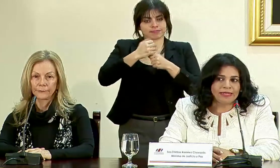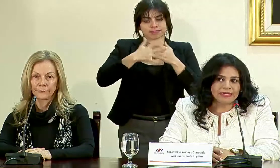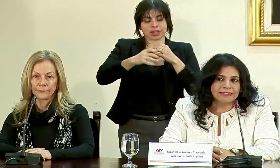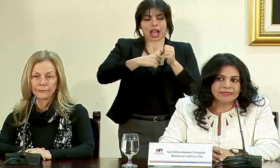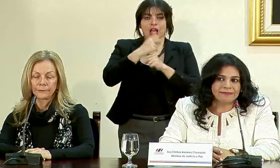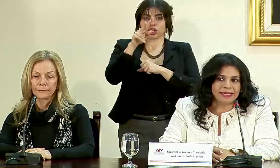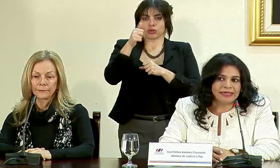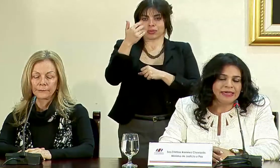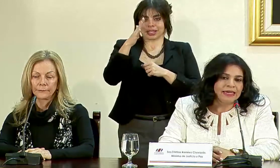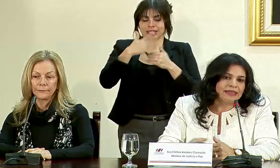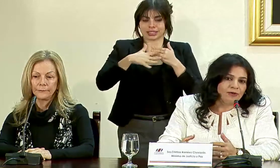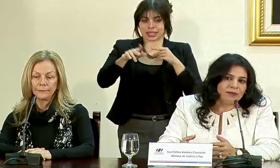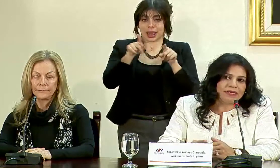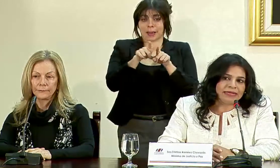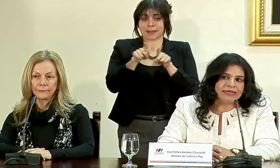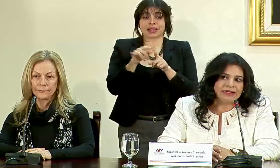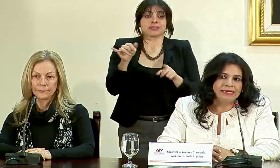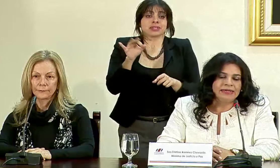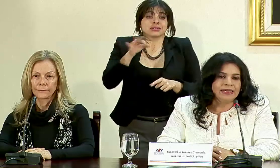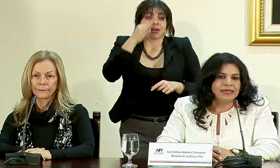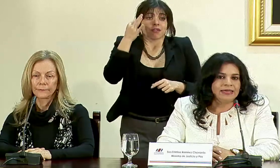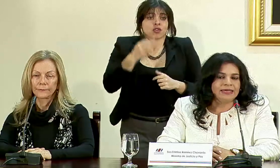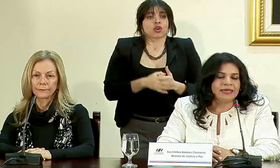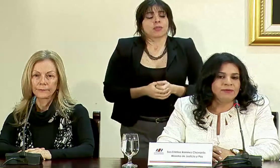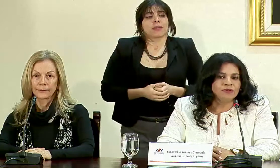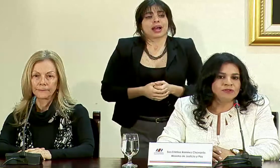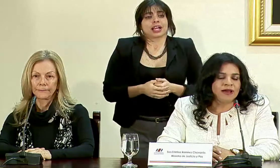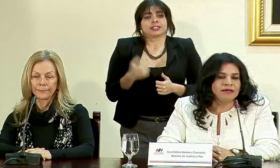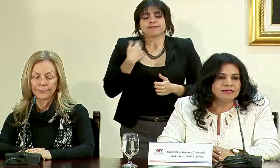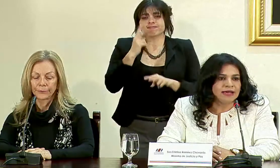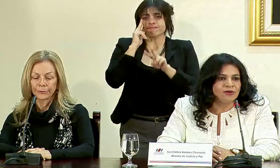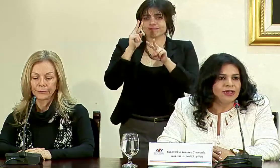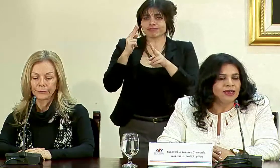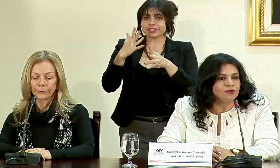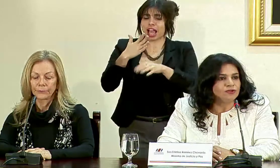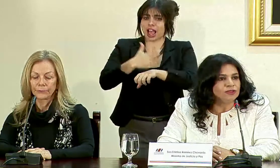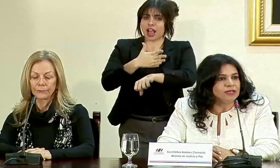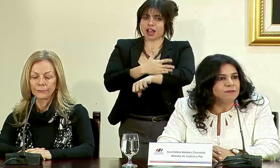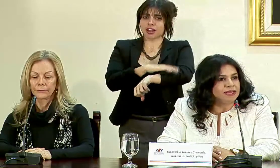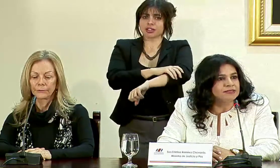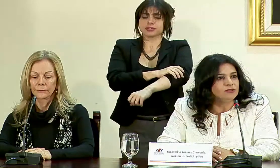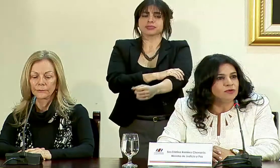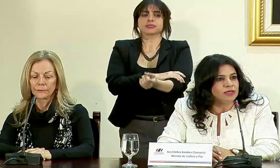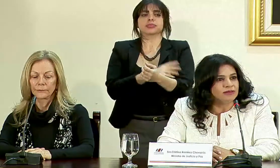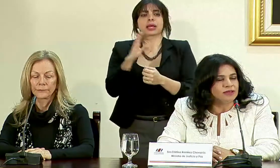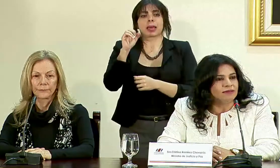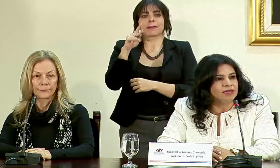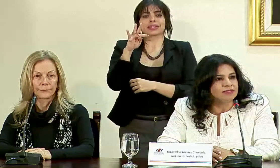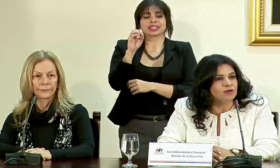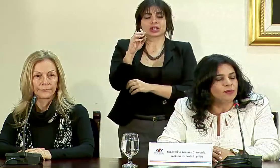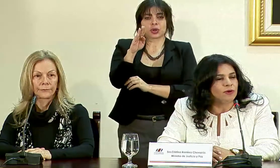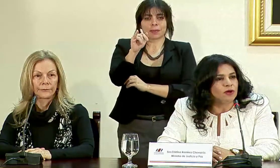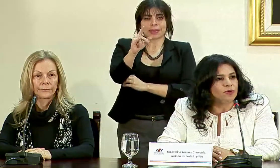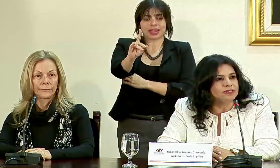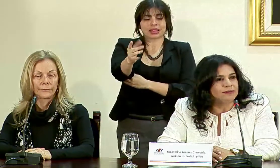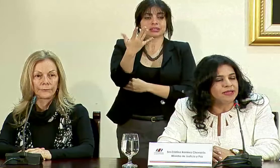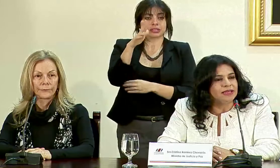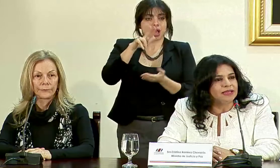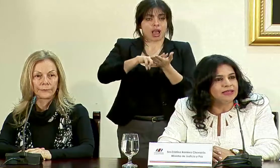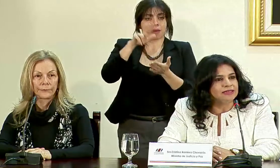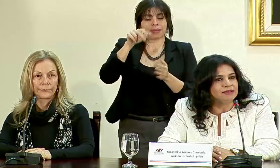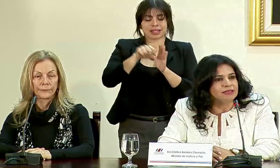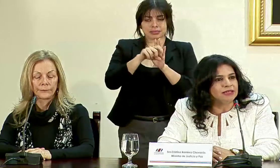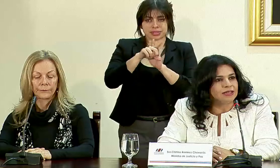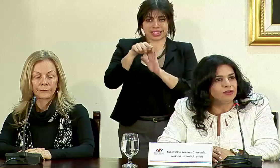año 2015 también y de igual manera hemos avanzado en la ejecución del empréstito BIT que había sido aprobado por la